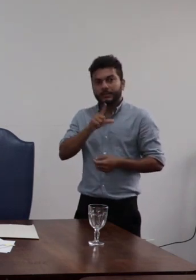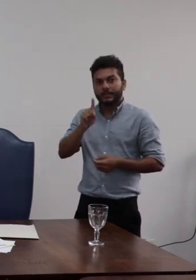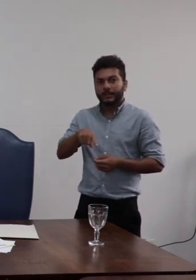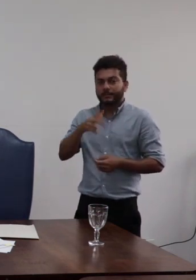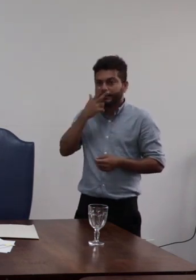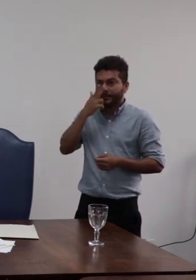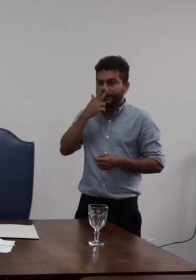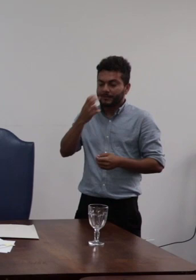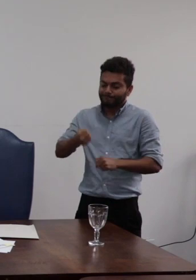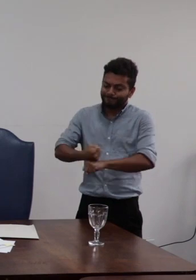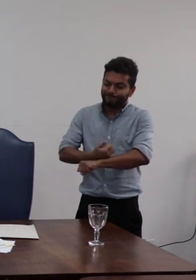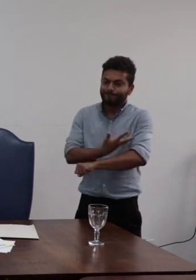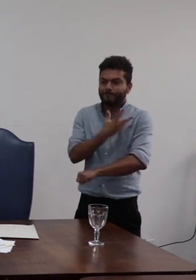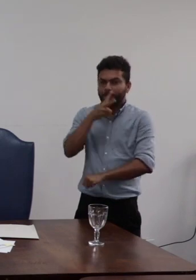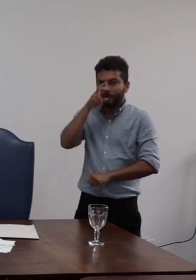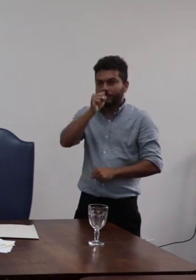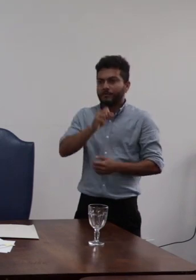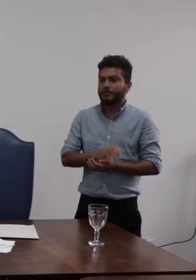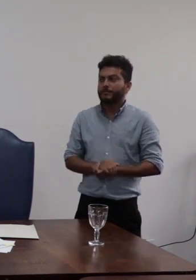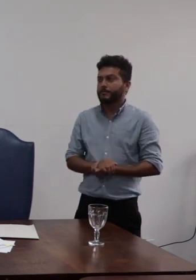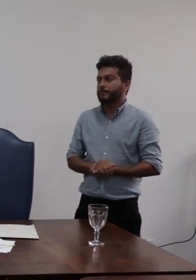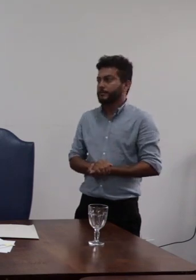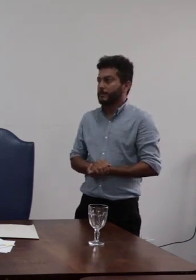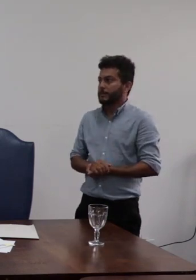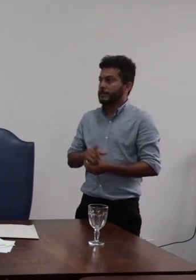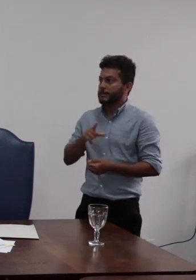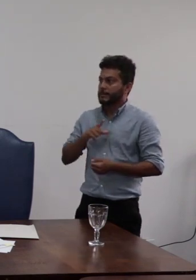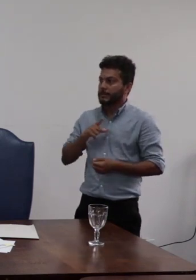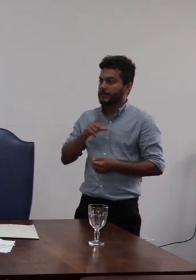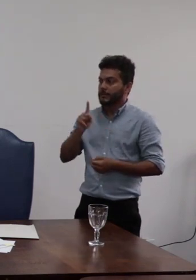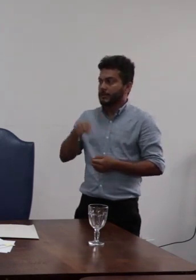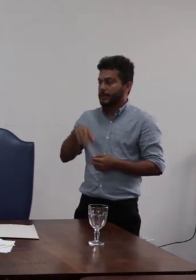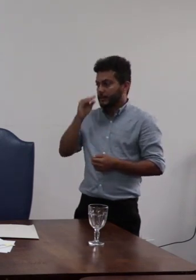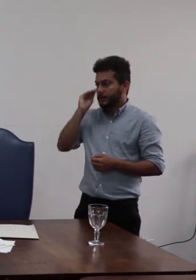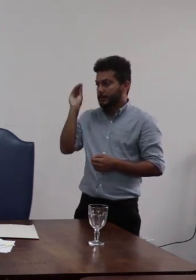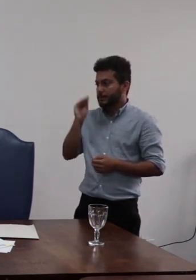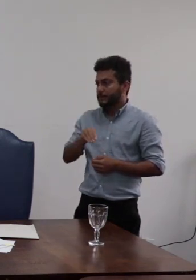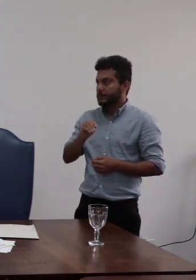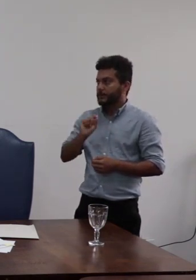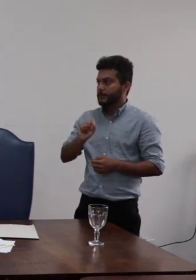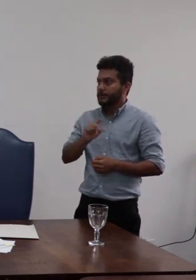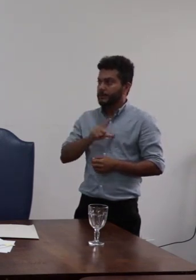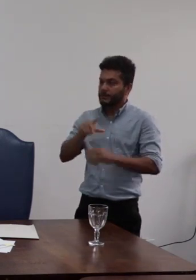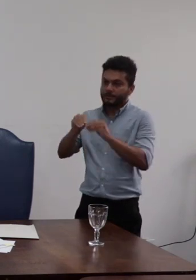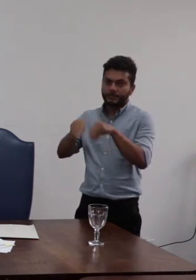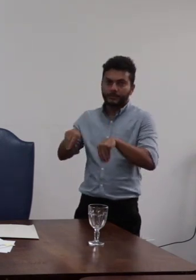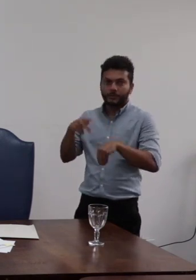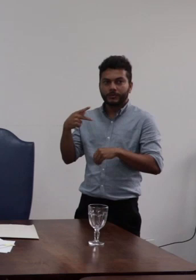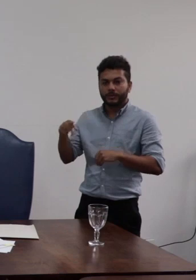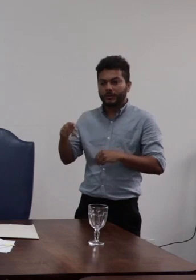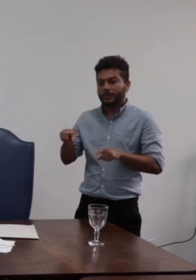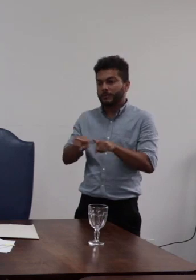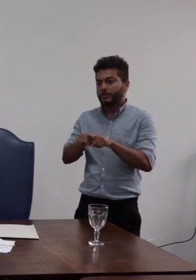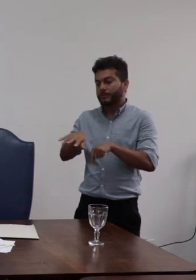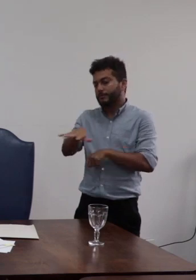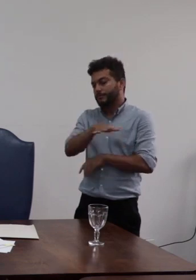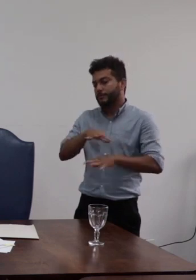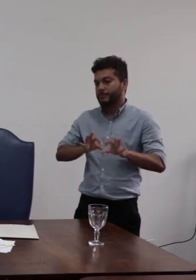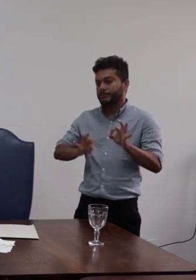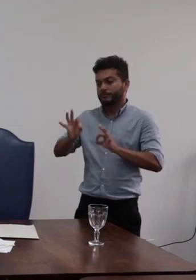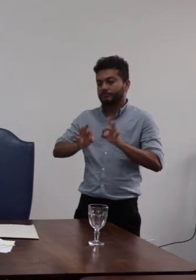emoção fecha aspas desprezando o prejuízo gerado a servidora e ao ambiente organizacional como um todo